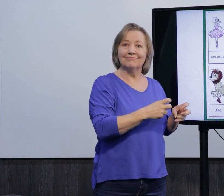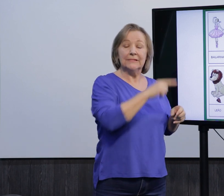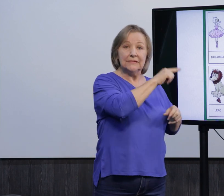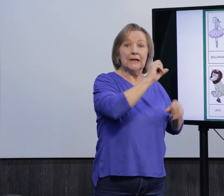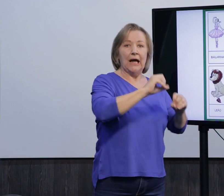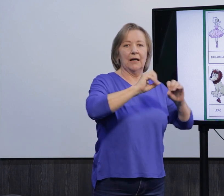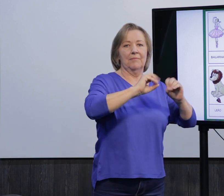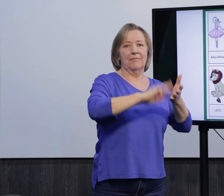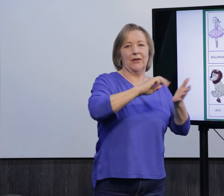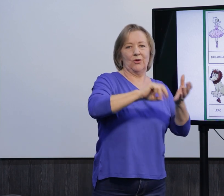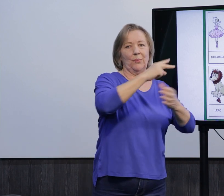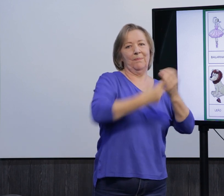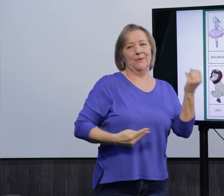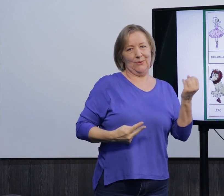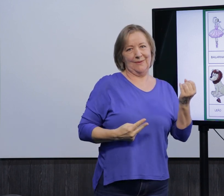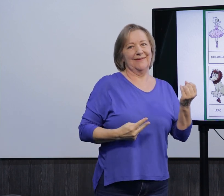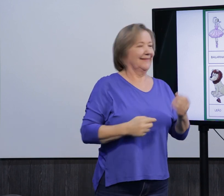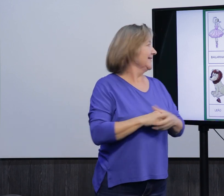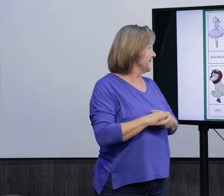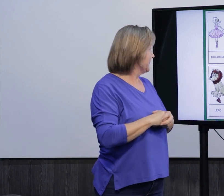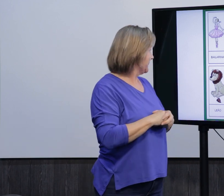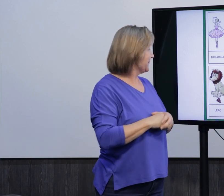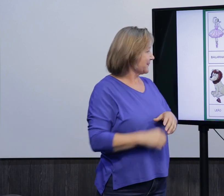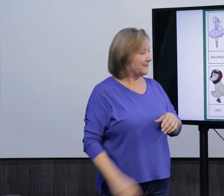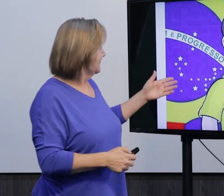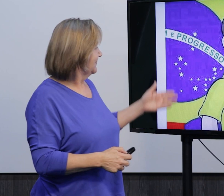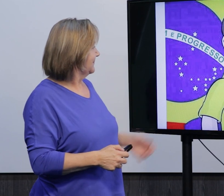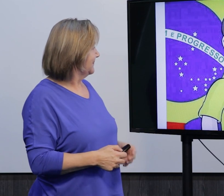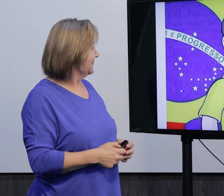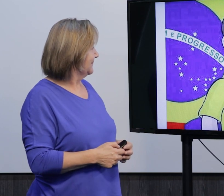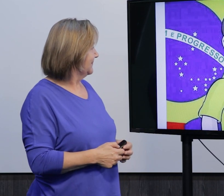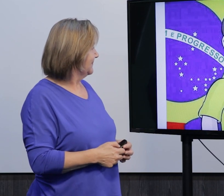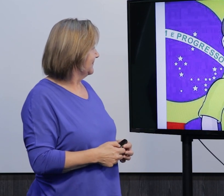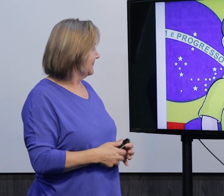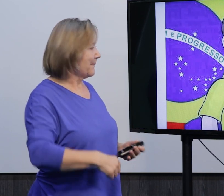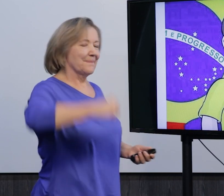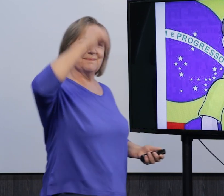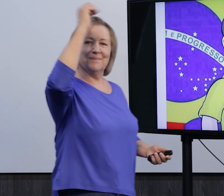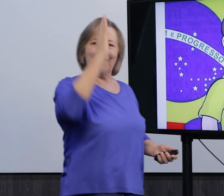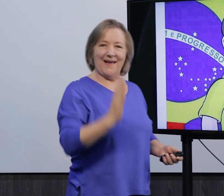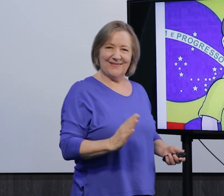né, que eles percebam bem. Isso é uma metodologia bilíngue. Brasil, sinal de Brasil.